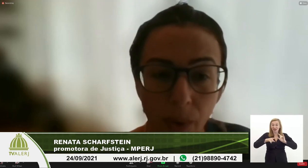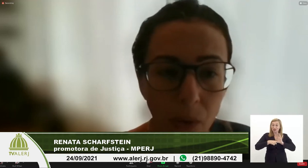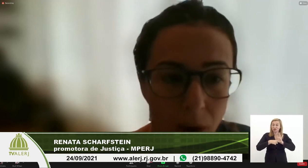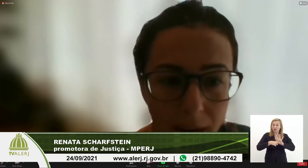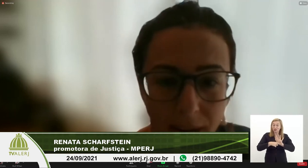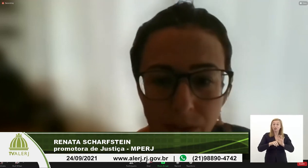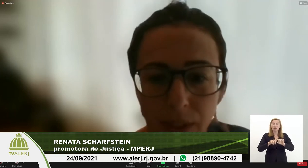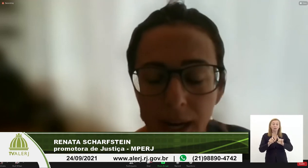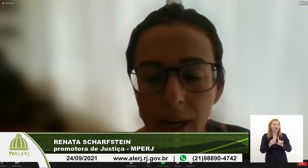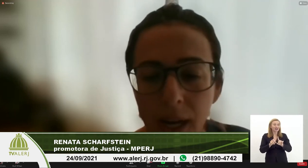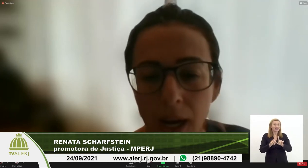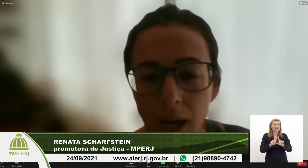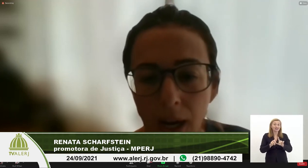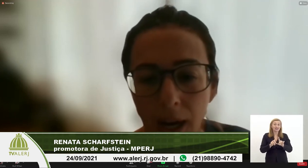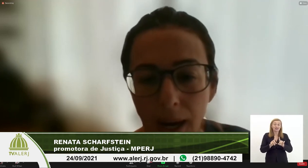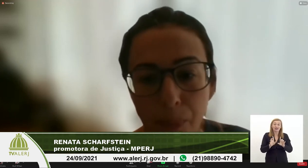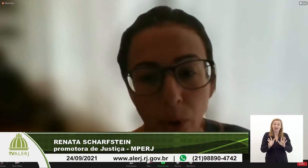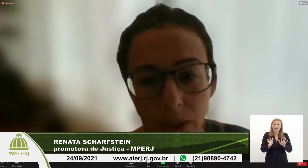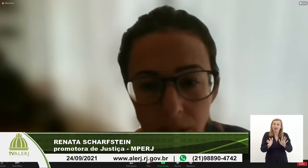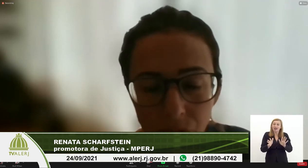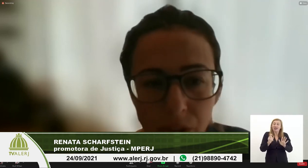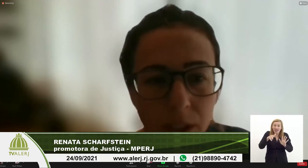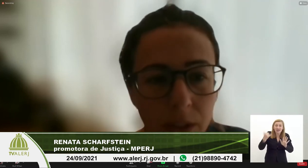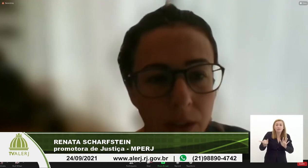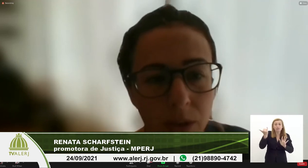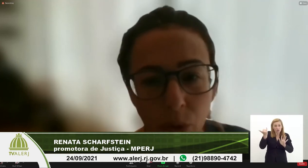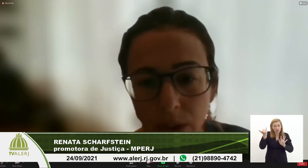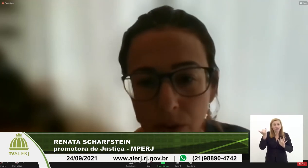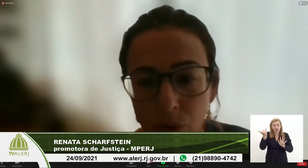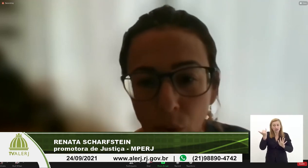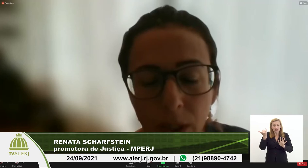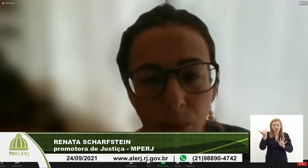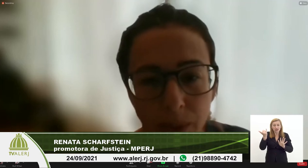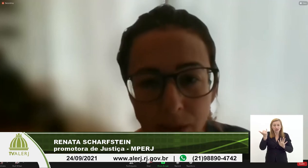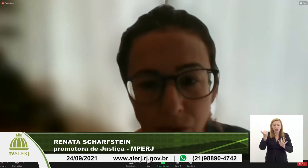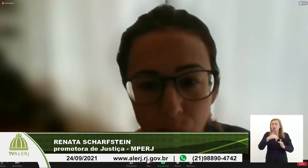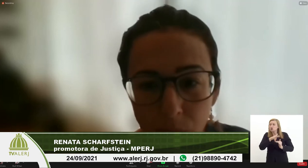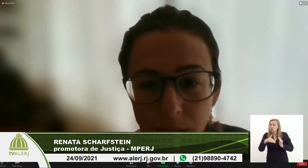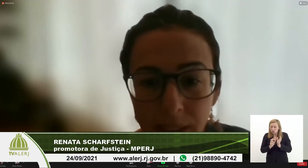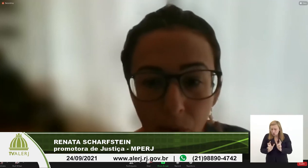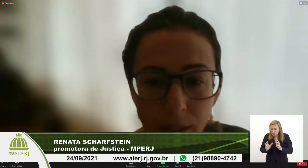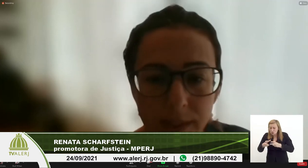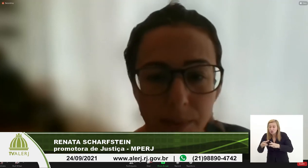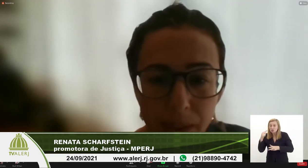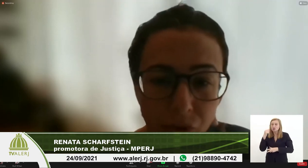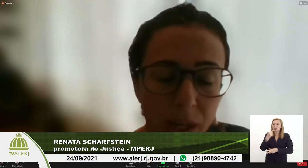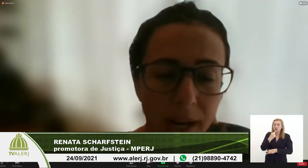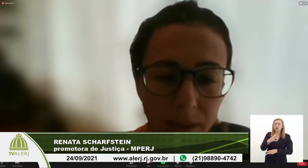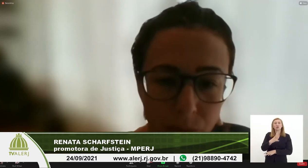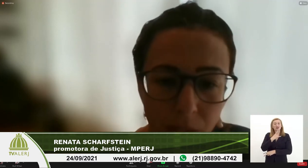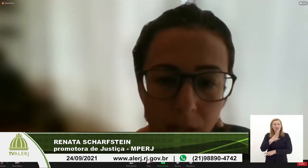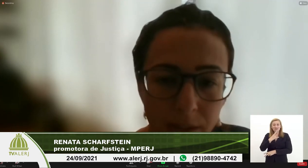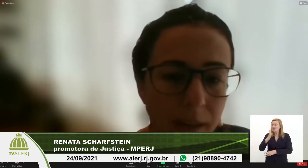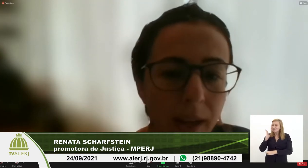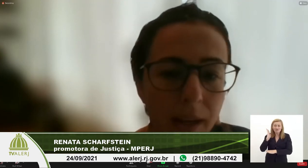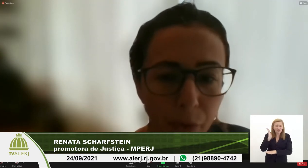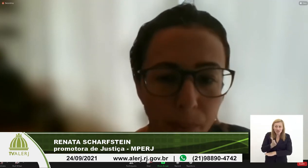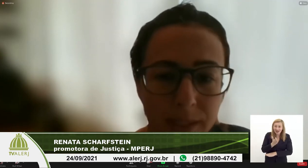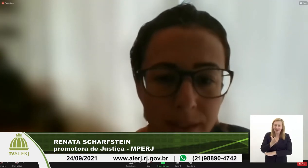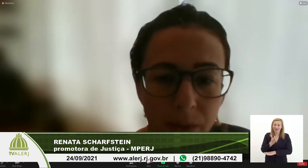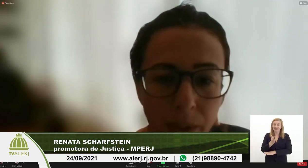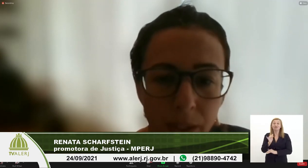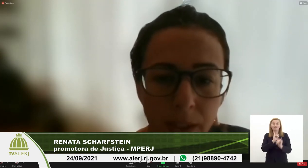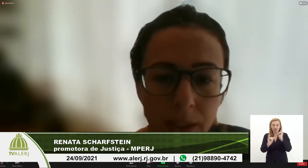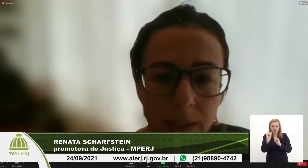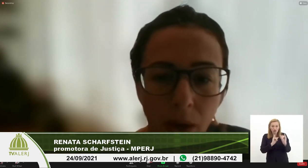mas não é o correto né é importante que toda toda a comunidade surda tenha conhecimento direto daquela